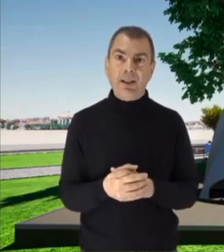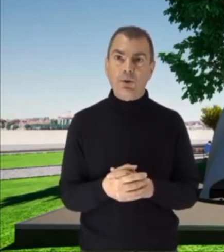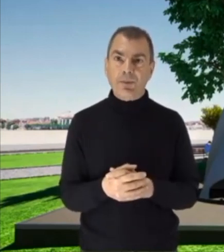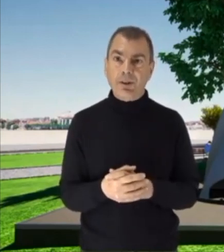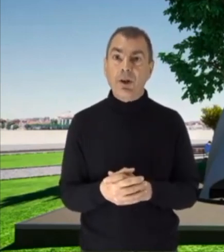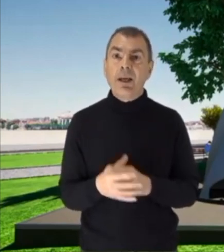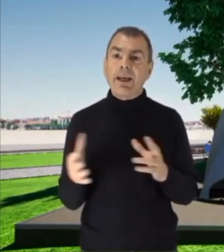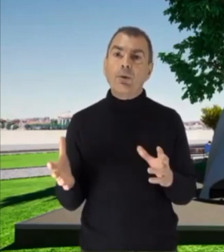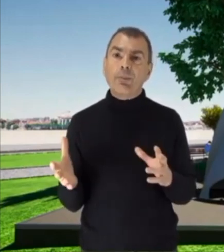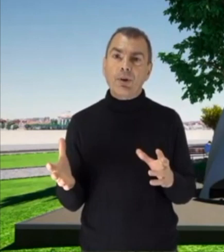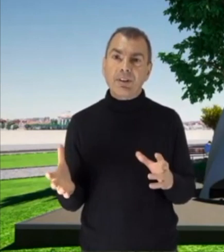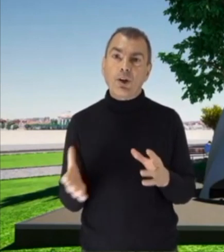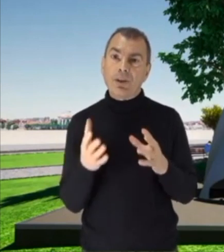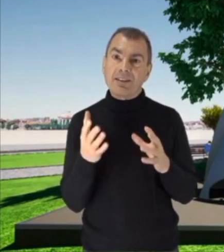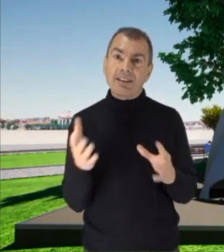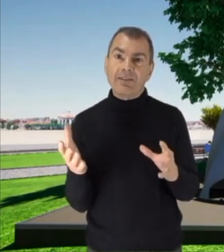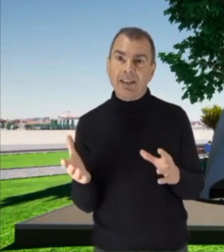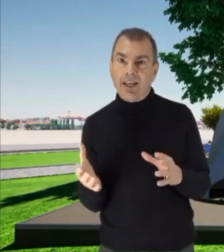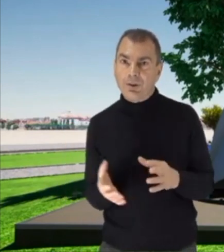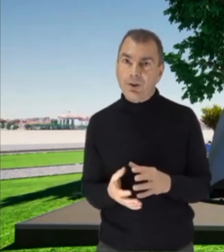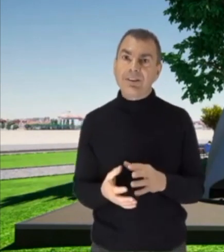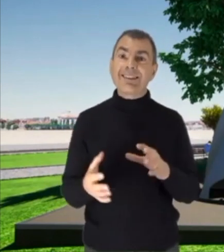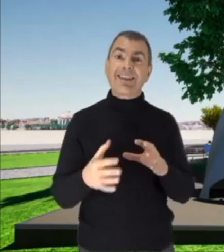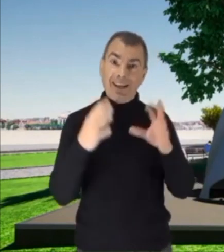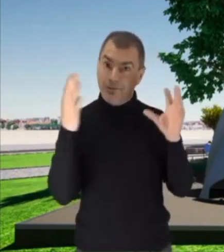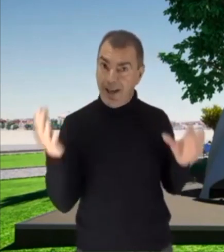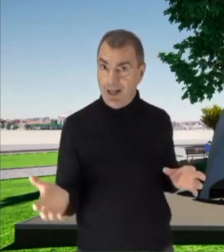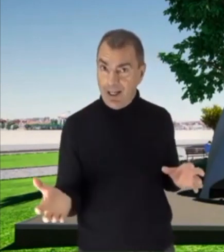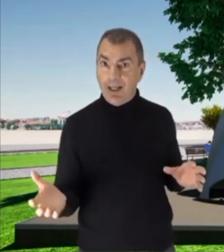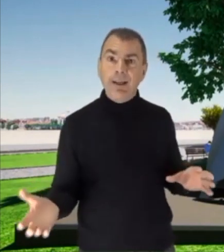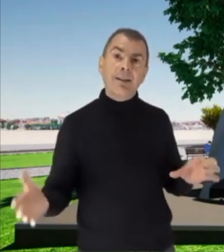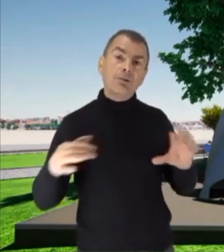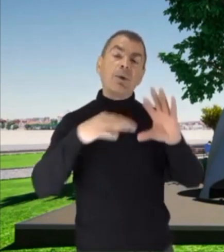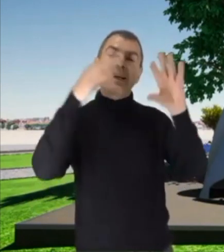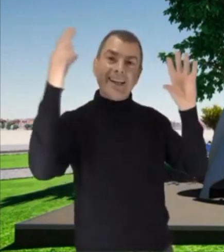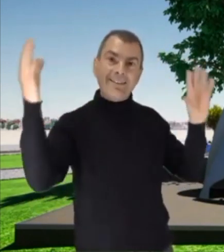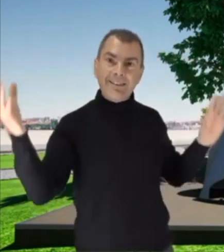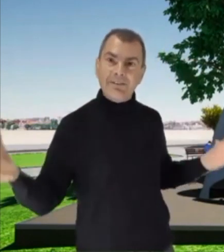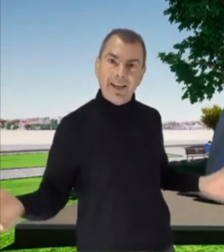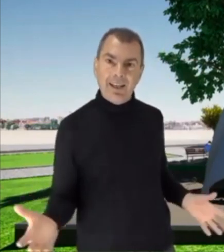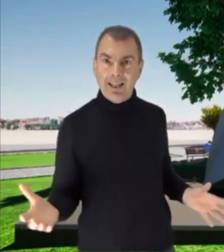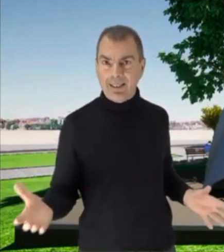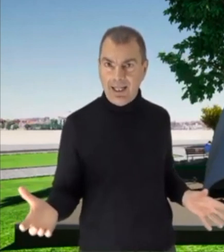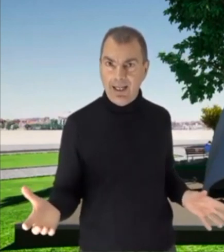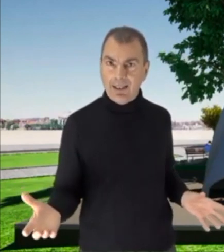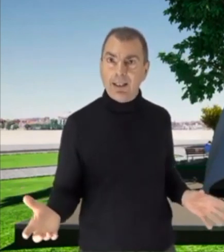in alluminio. È composta, come state vedendo, da tre vele. Le due grandi vele laterali